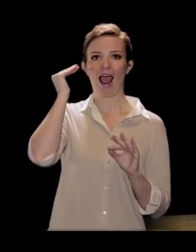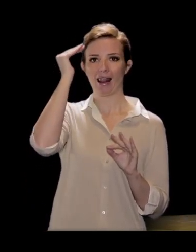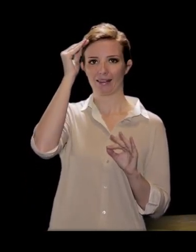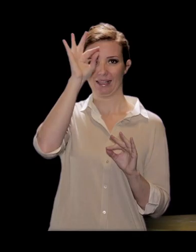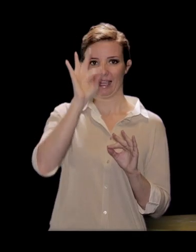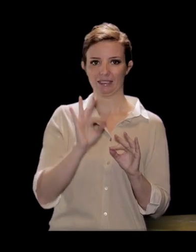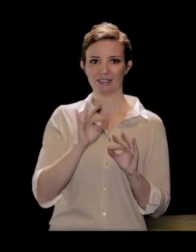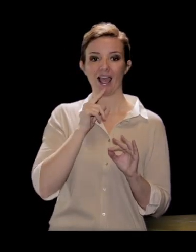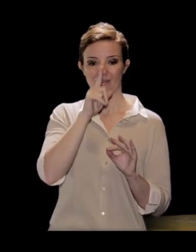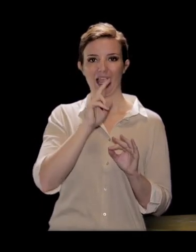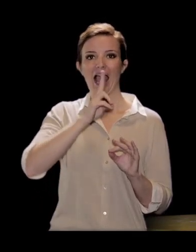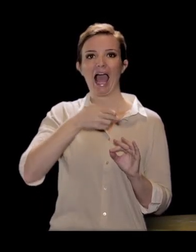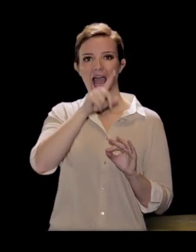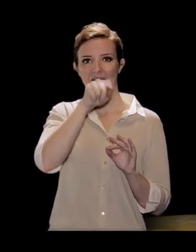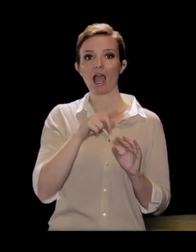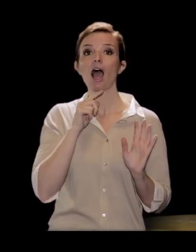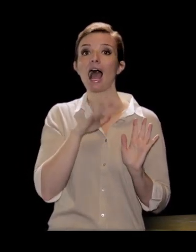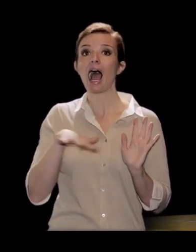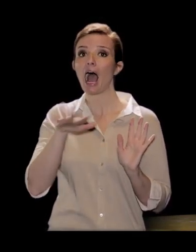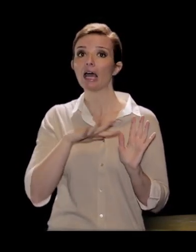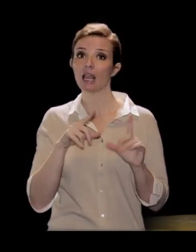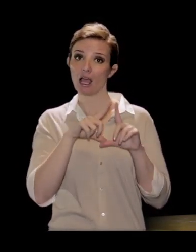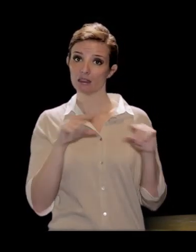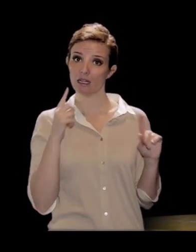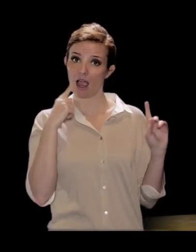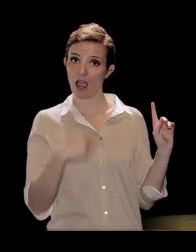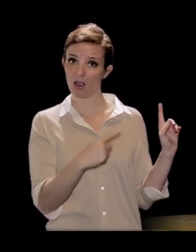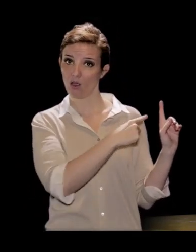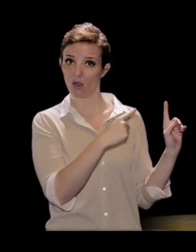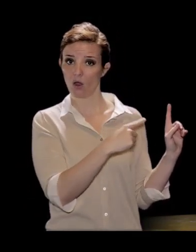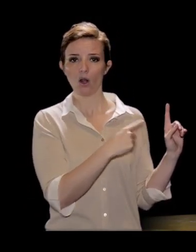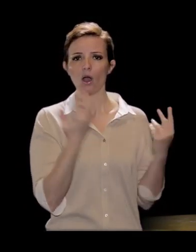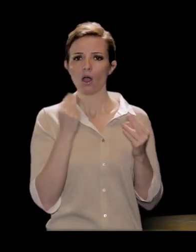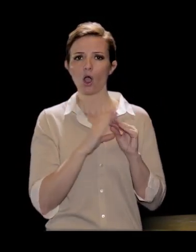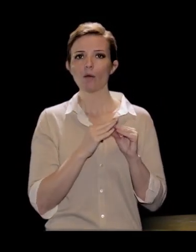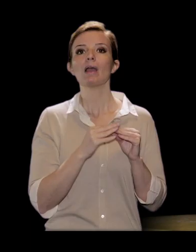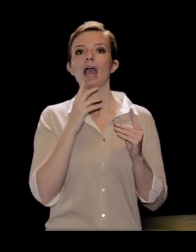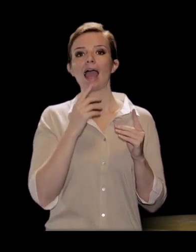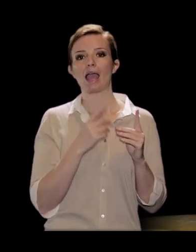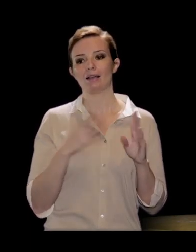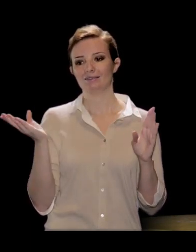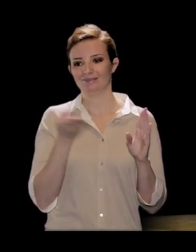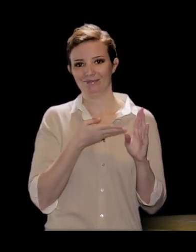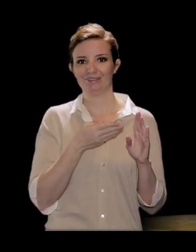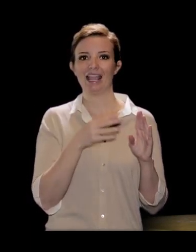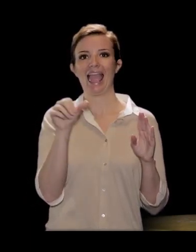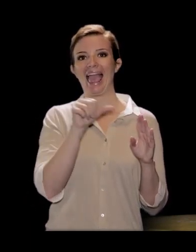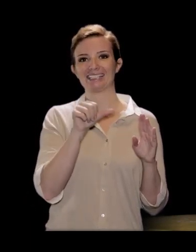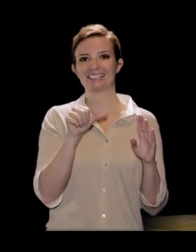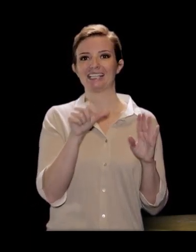L'area di un triangolo è data, in particolare S, data dal semiprodotto di due lati per il seno dell